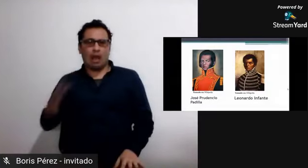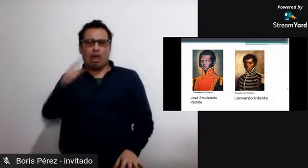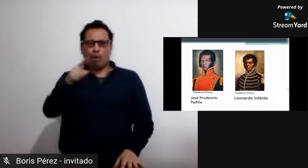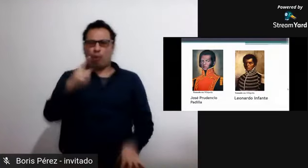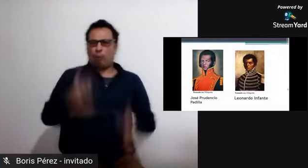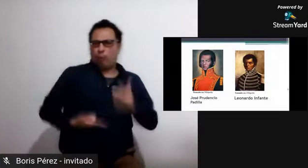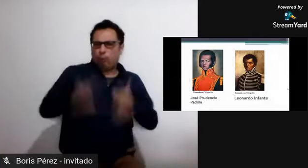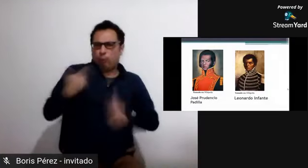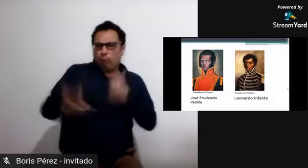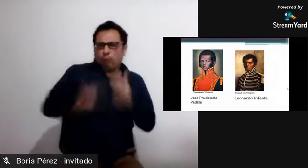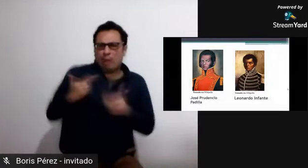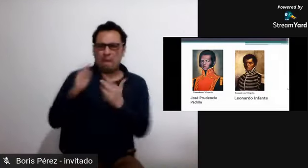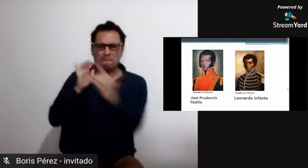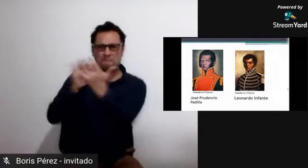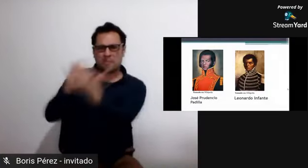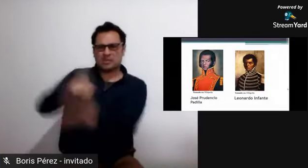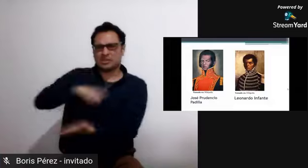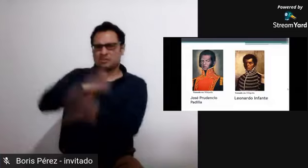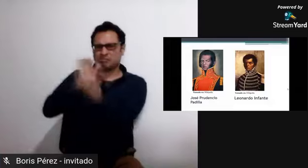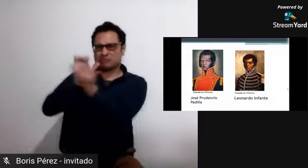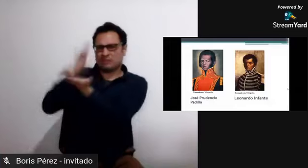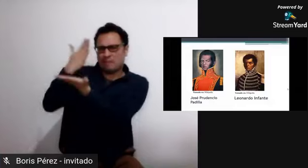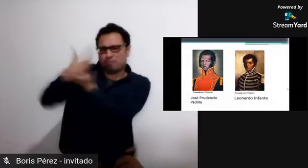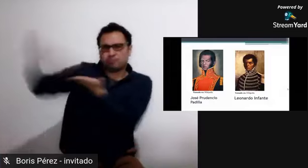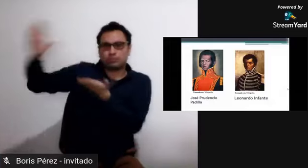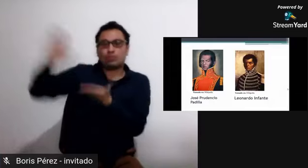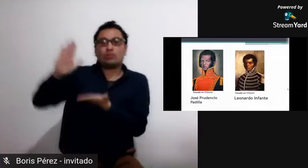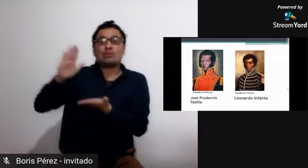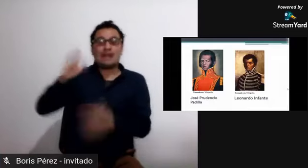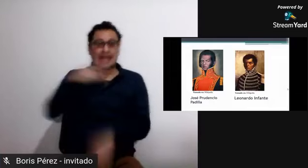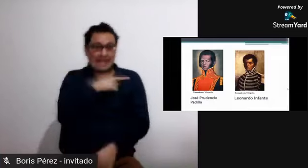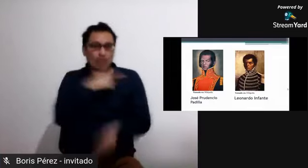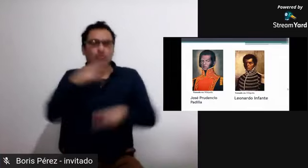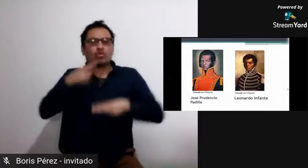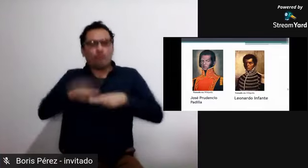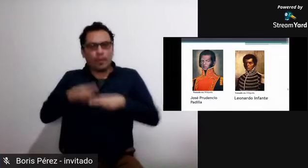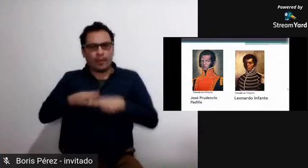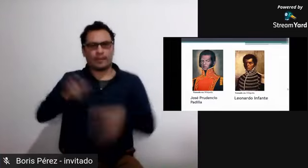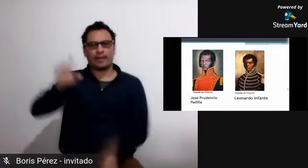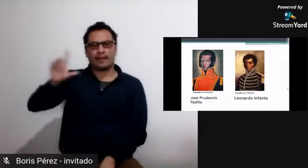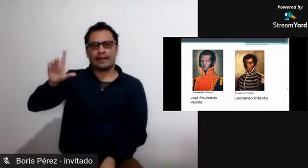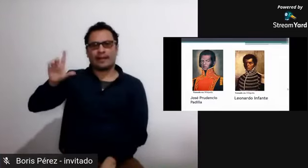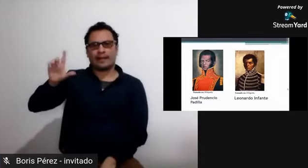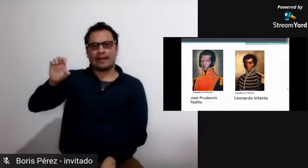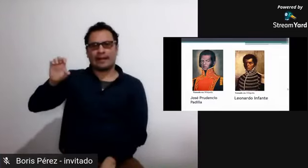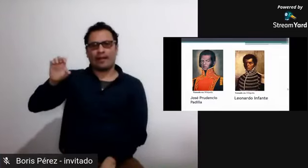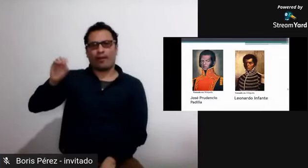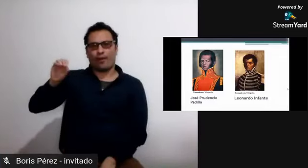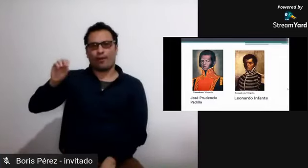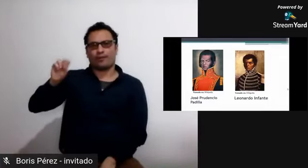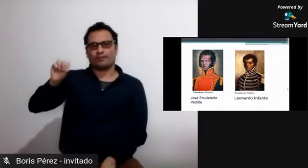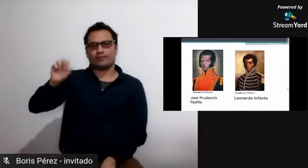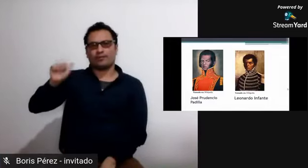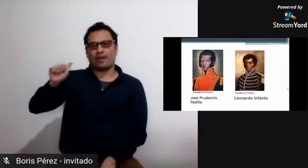que él consigue su libertad y está ubicado en el territorio de Venezuela, en donde empieza a luchar por la